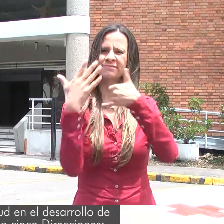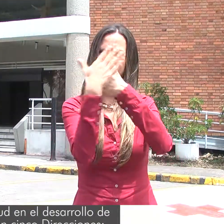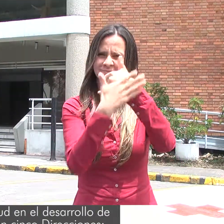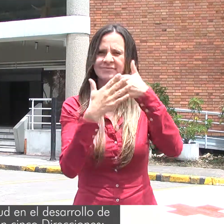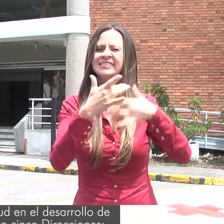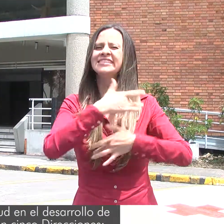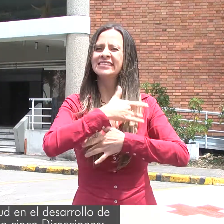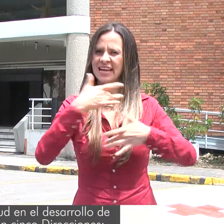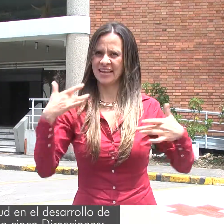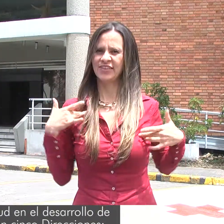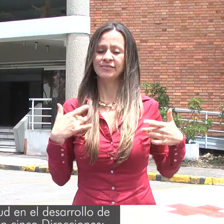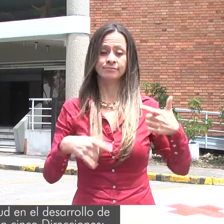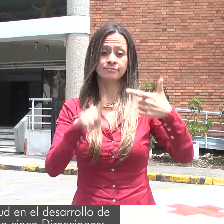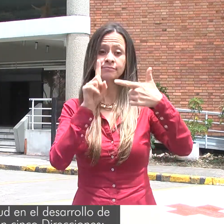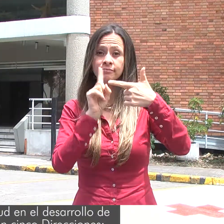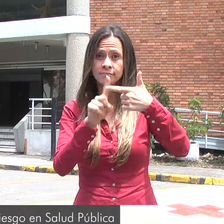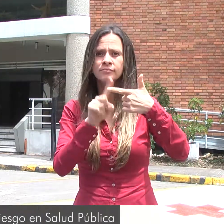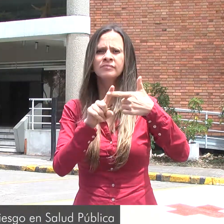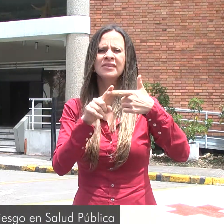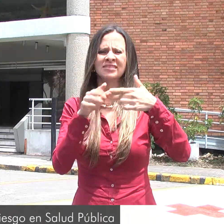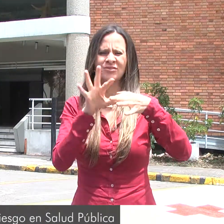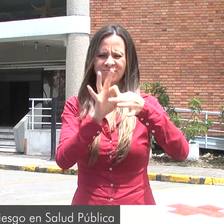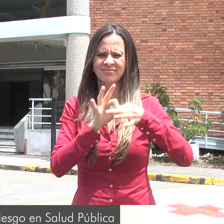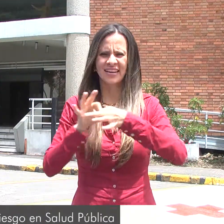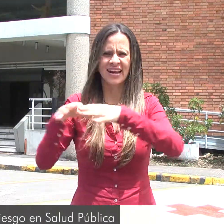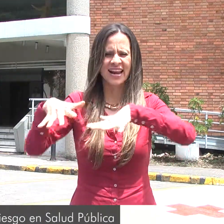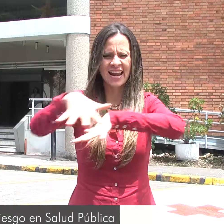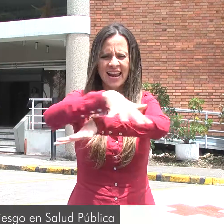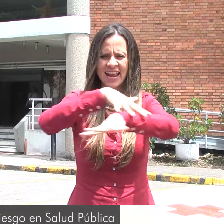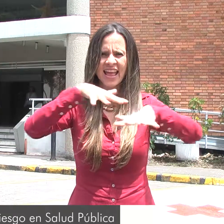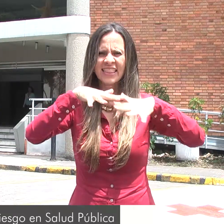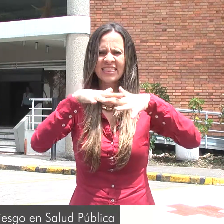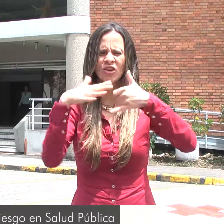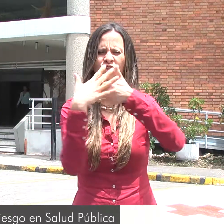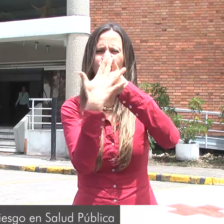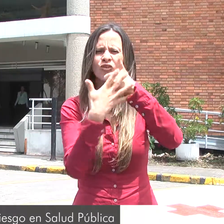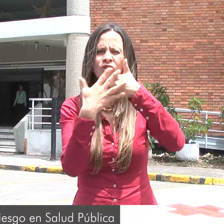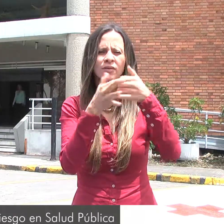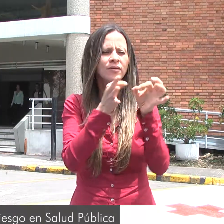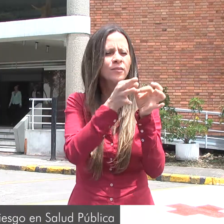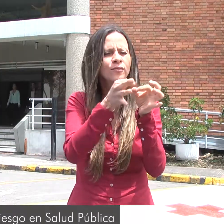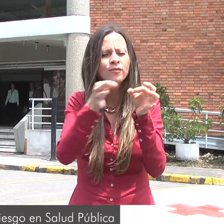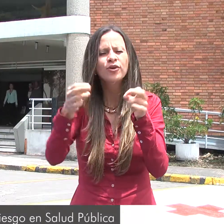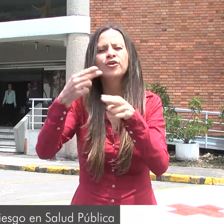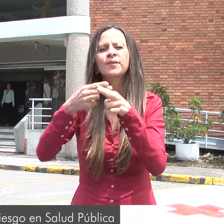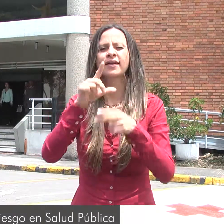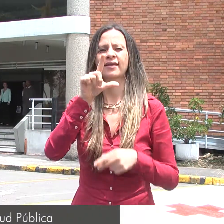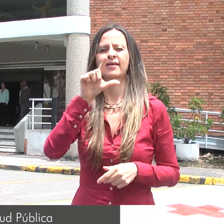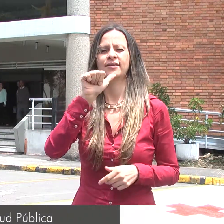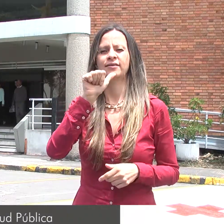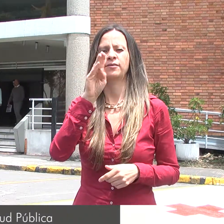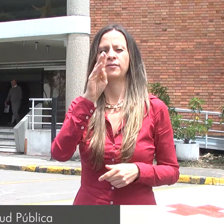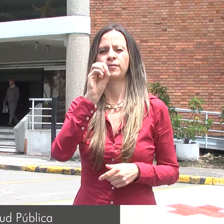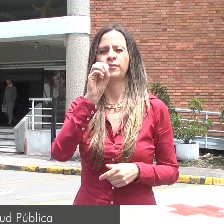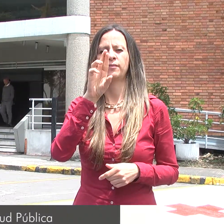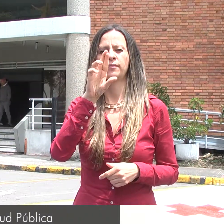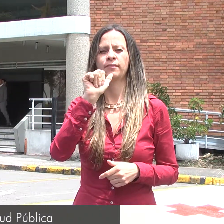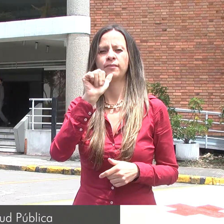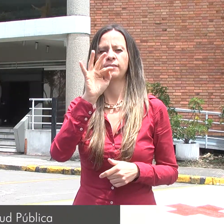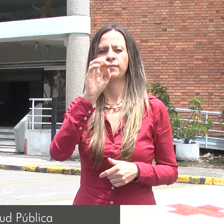cinco direcciones Vigilancia y análisis del riesgo en salud pública Redes en salud pública